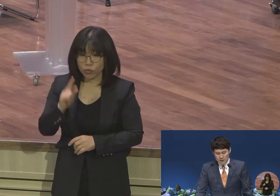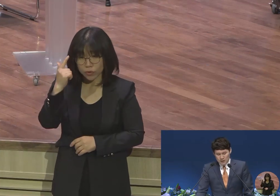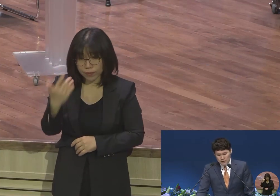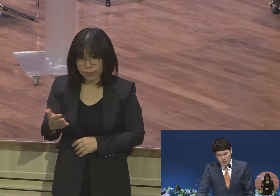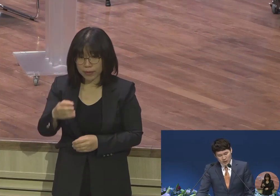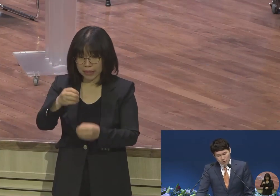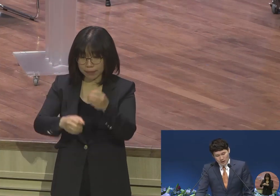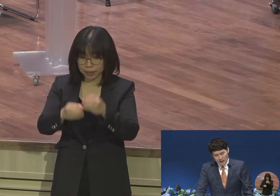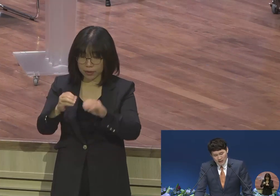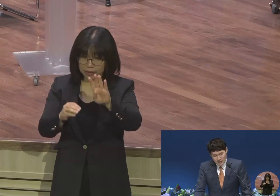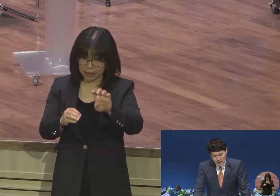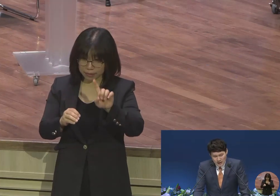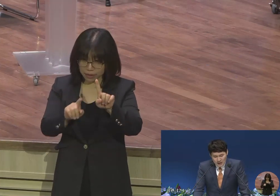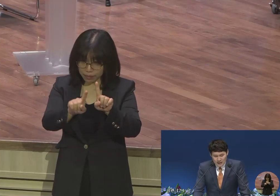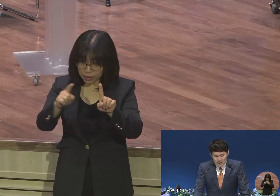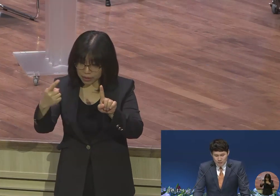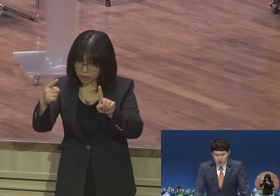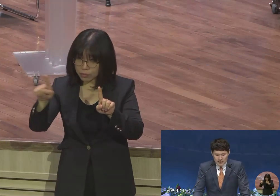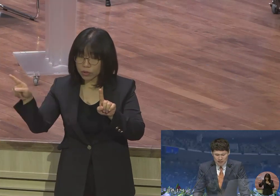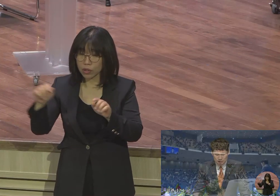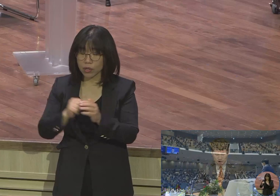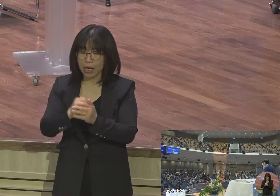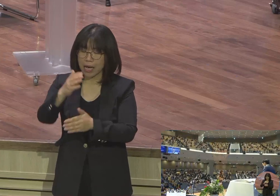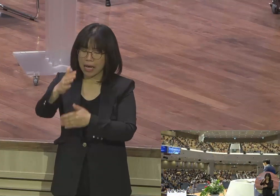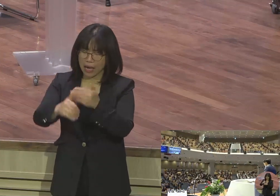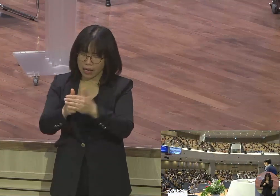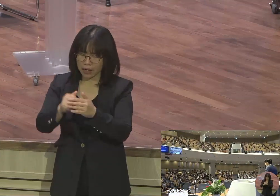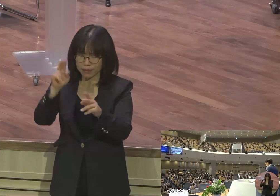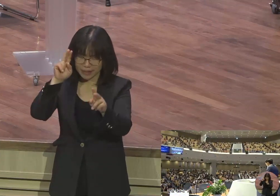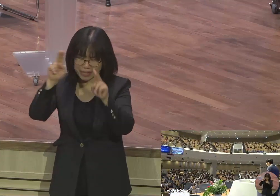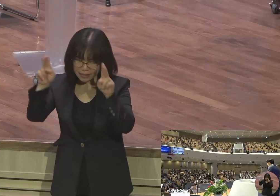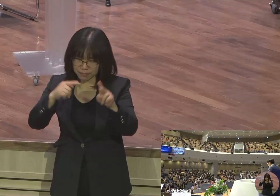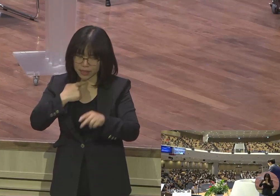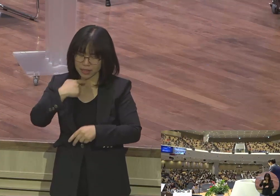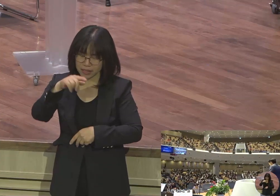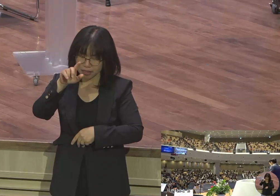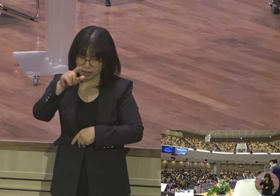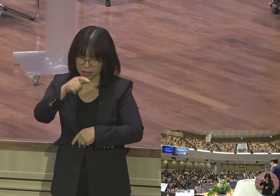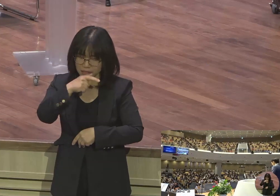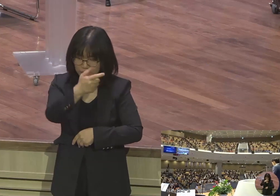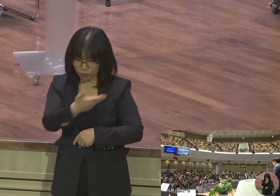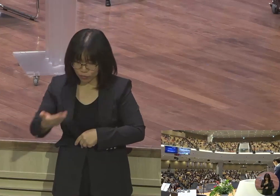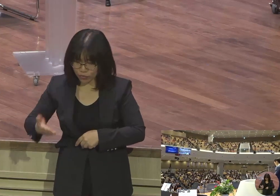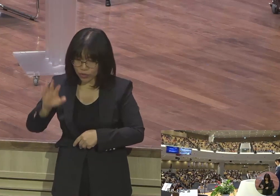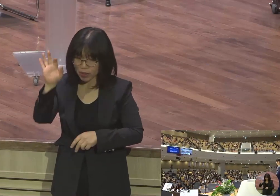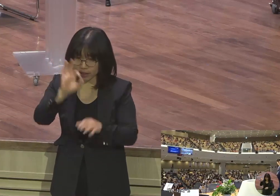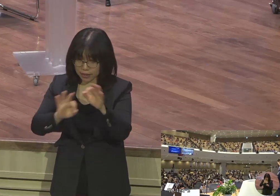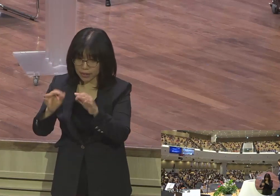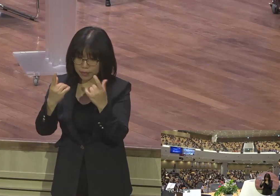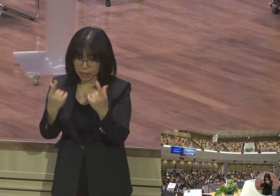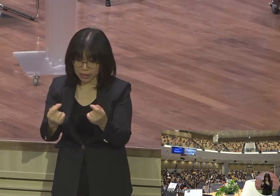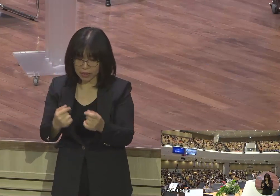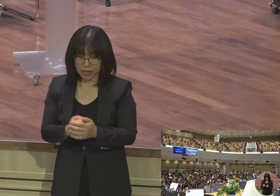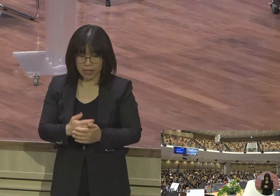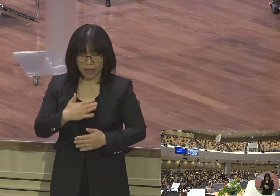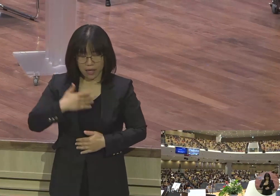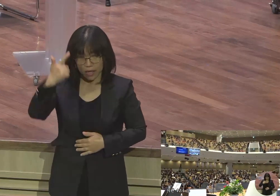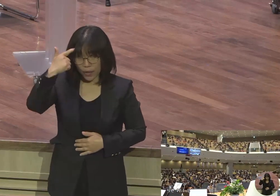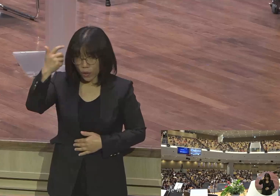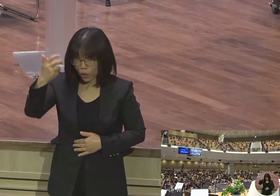1절에서 2절에 보니까 하나님이여 사슴이 신의 물을 찾기에 갈급함 같이 내 영혼이 주를 찾기에 갈급하니이다 내